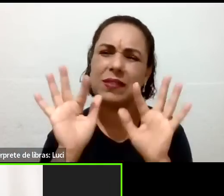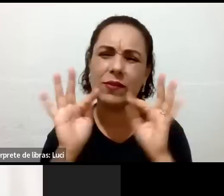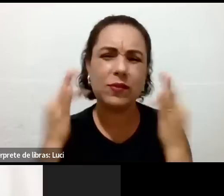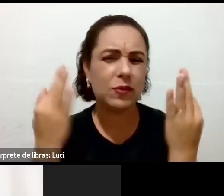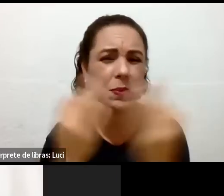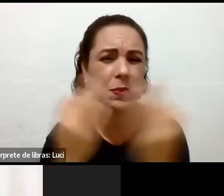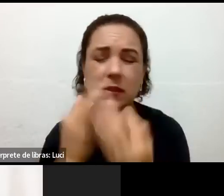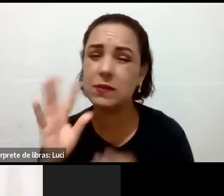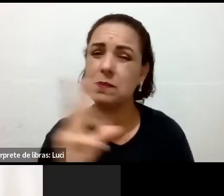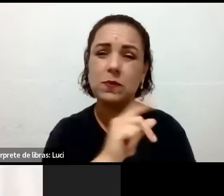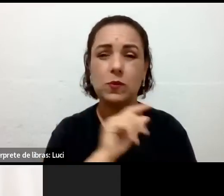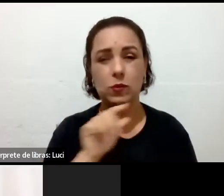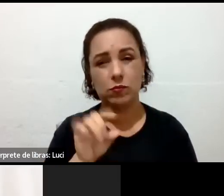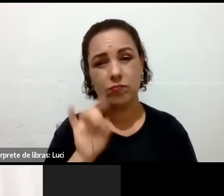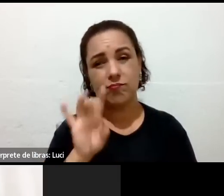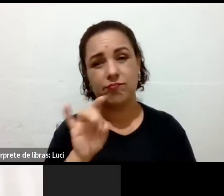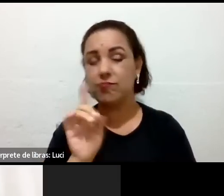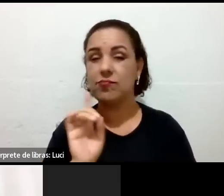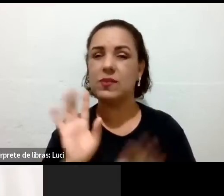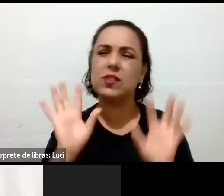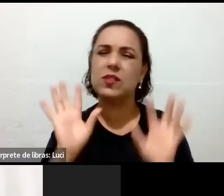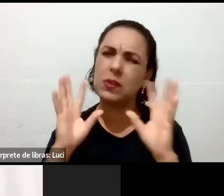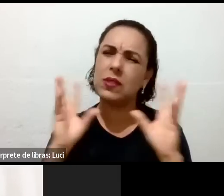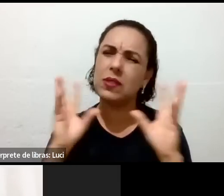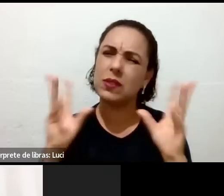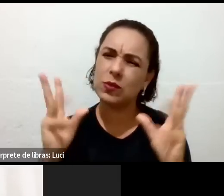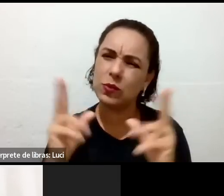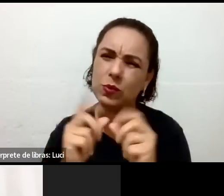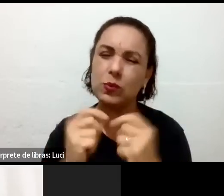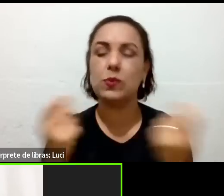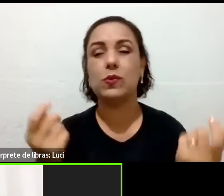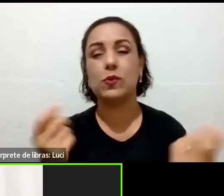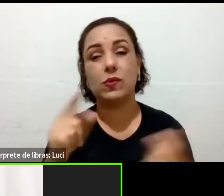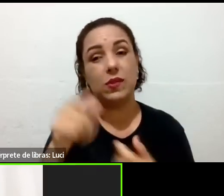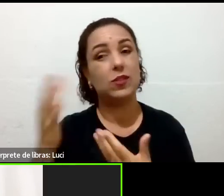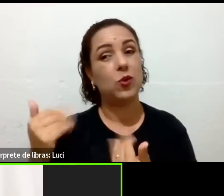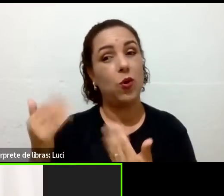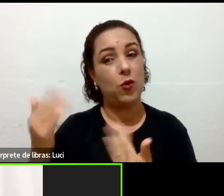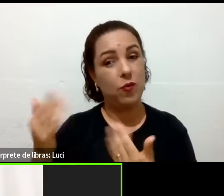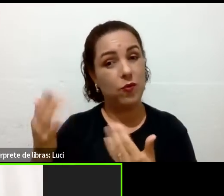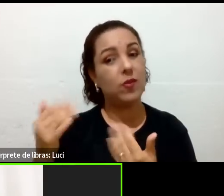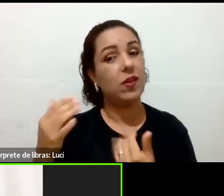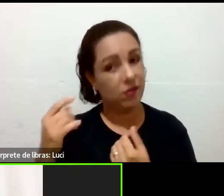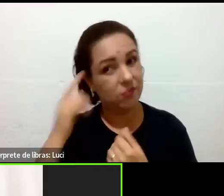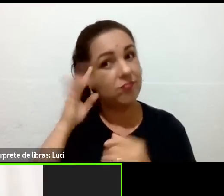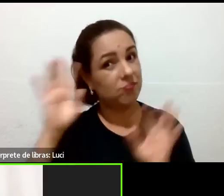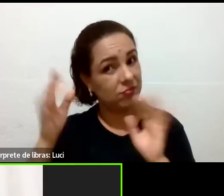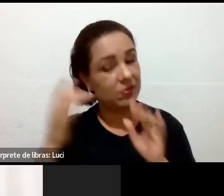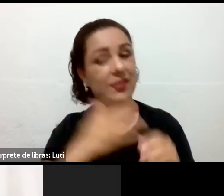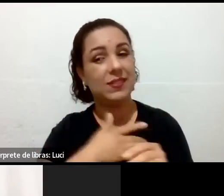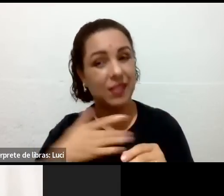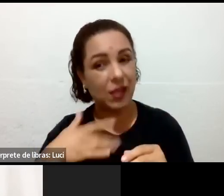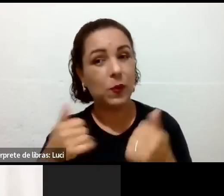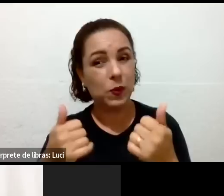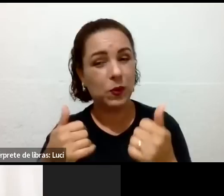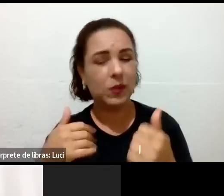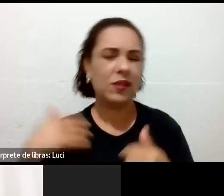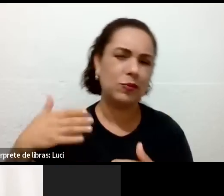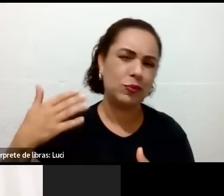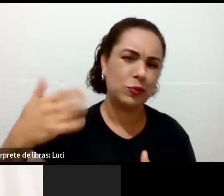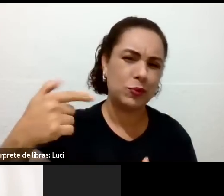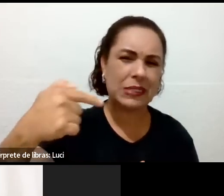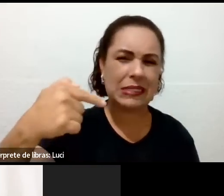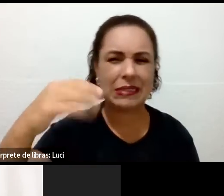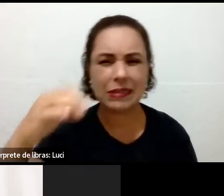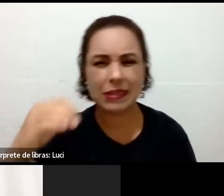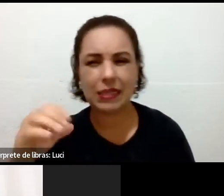você precisa, você ainda é jovem com esse tanto de problema, imagina, embora lá para os 70 anos, 80, aí pode ter um